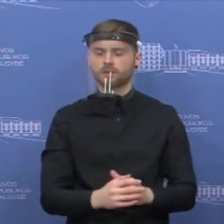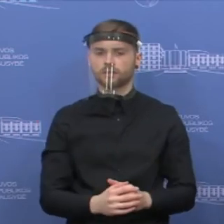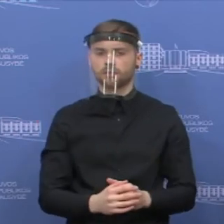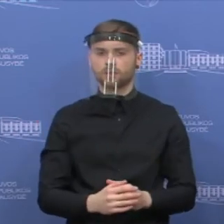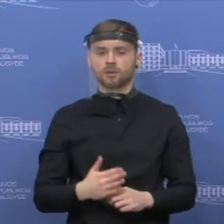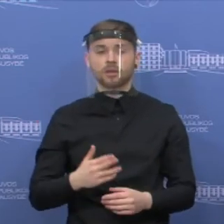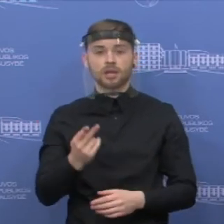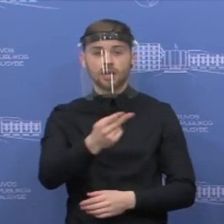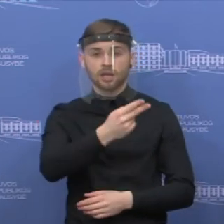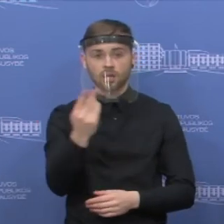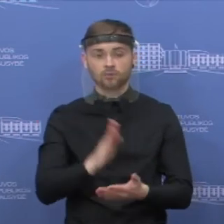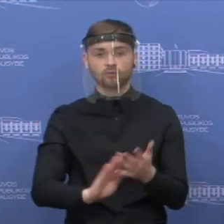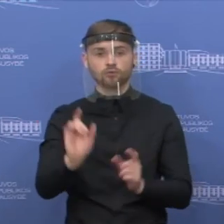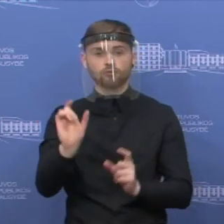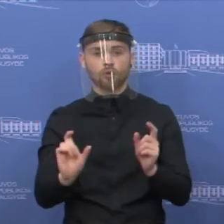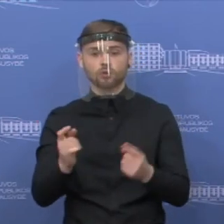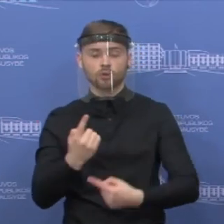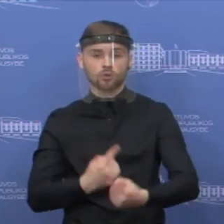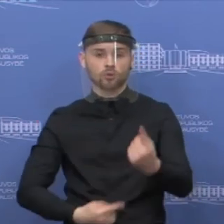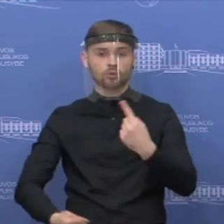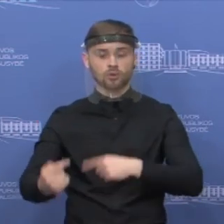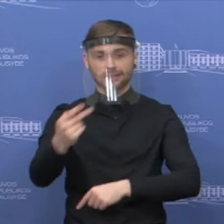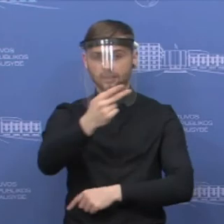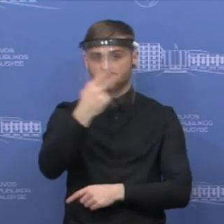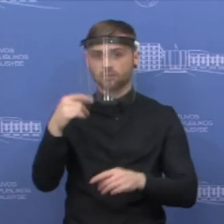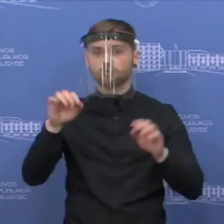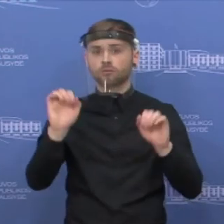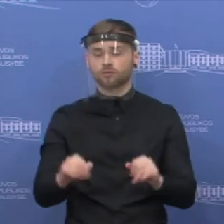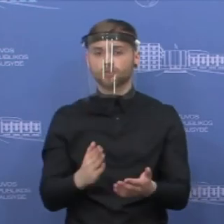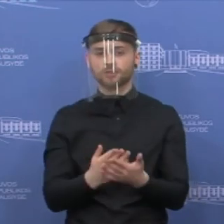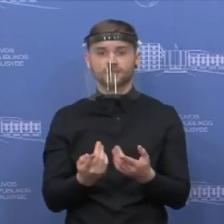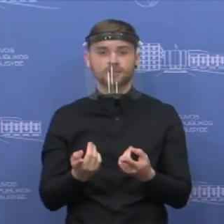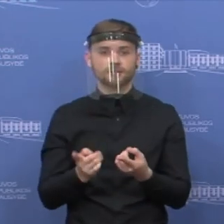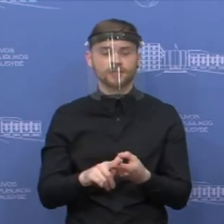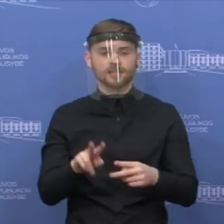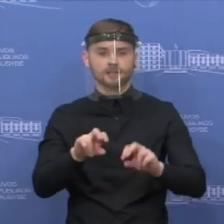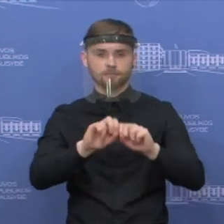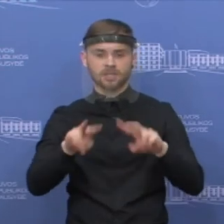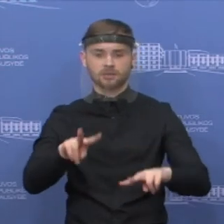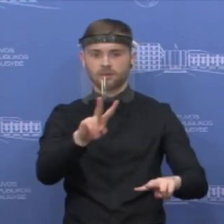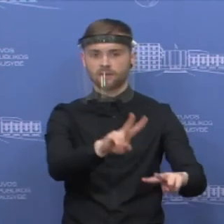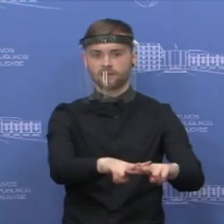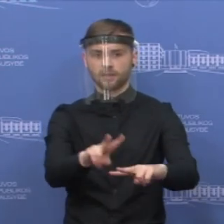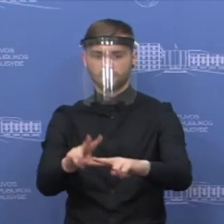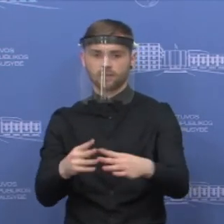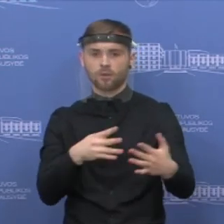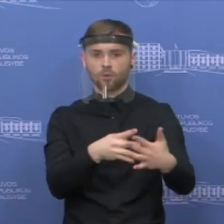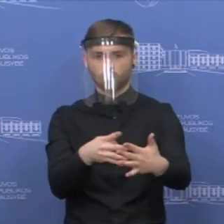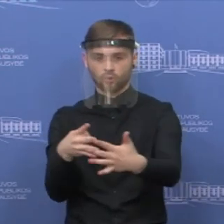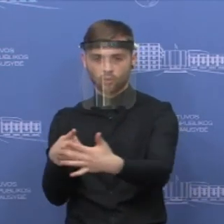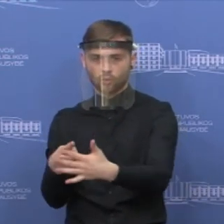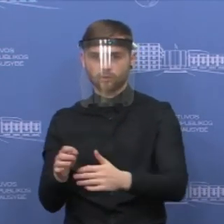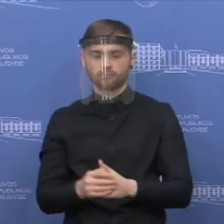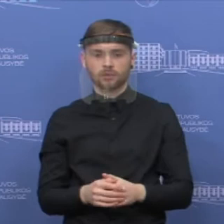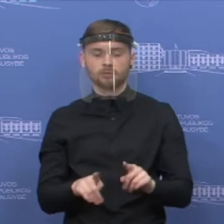piliečiai galės sugrįžti į Lietuvą per tam tikrus kontrolės punktus ir jų skaičius yra pakankamai ribotas.